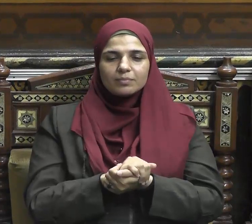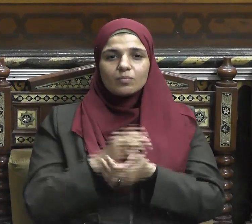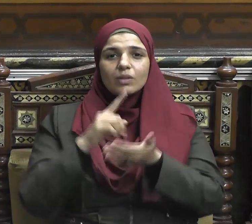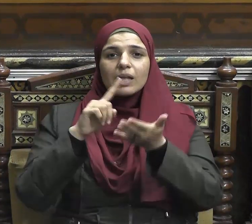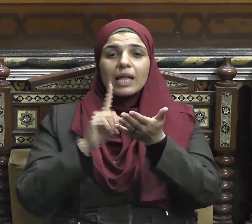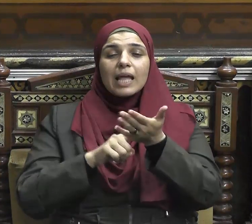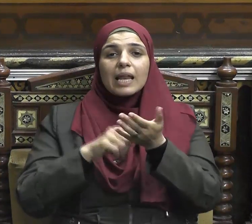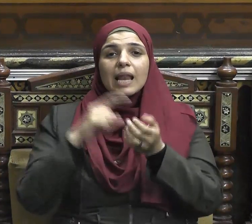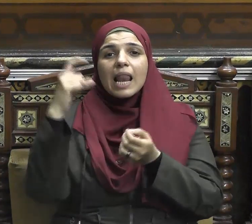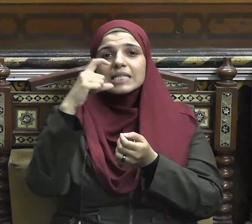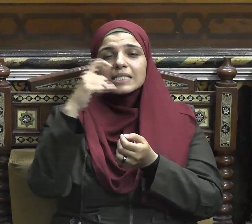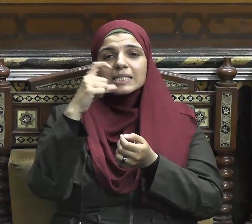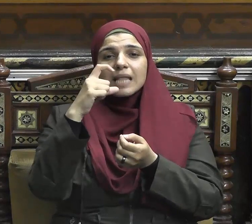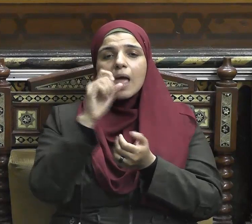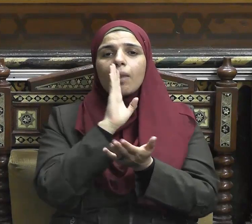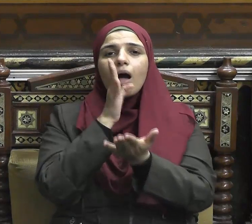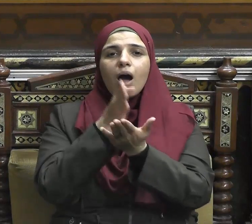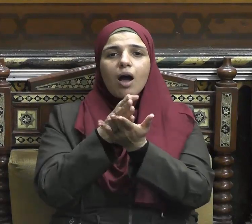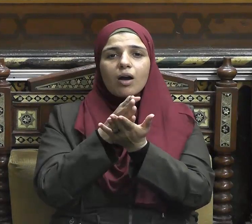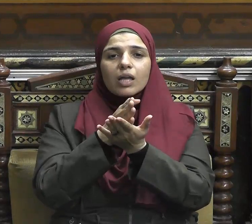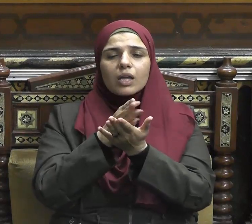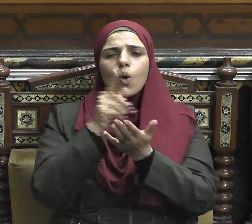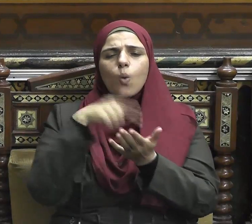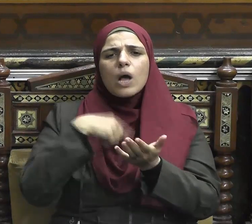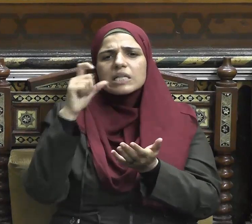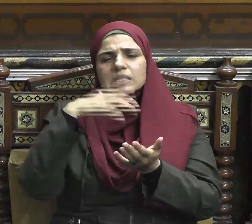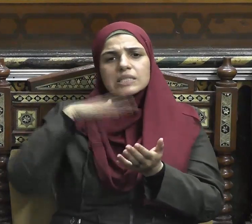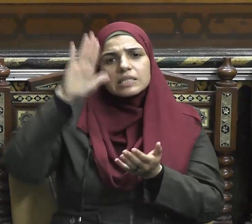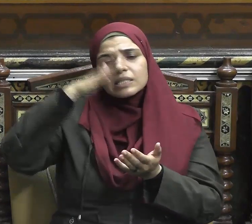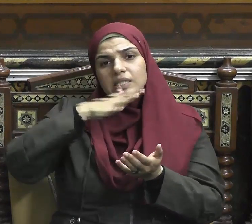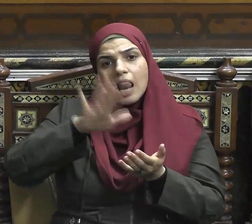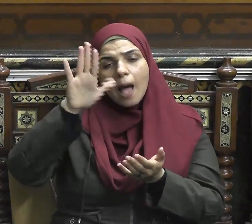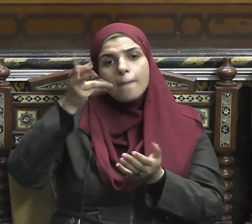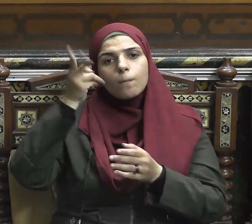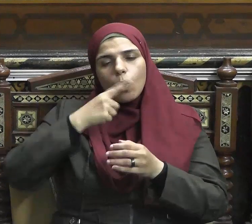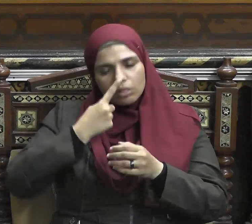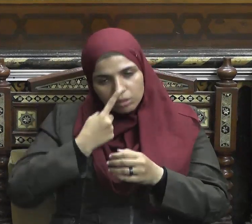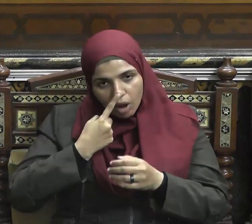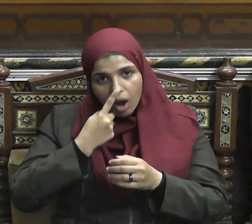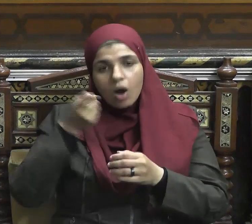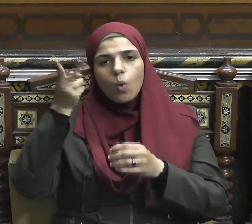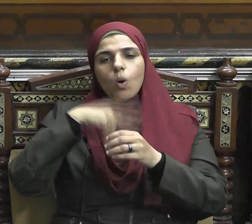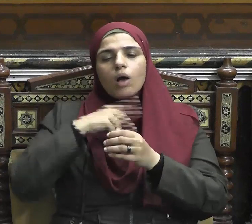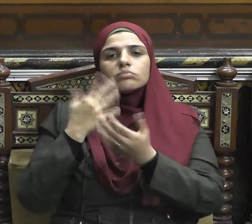الحقيقي استسلام وطاعة وانقياد لله عز وجل